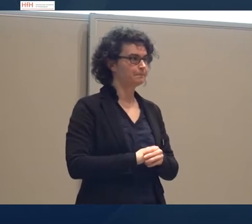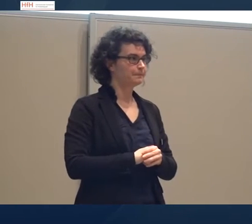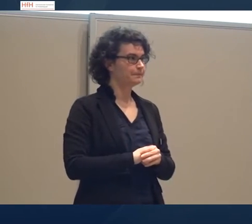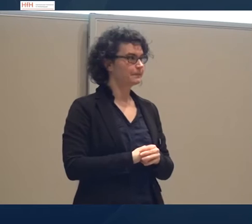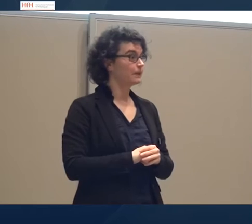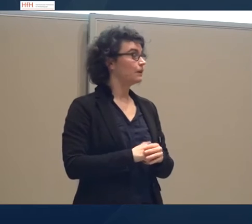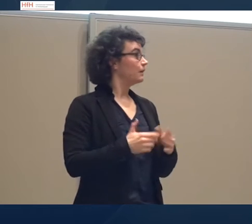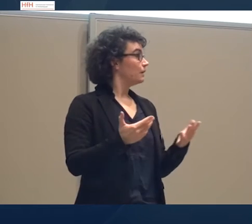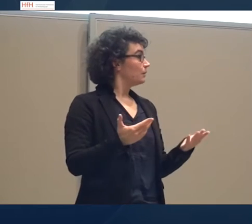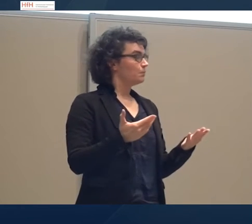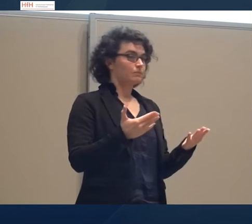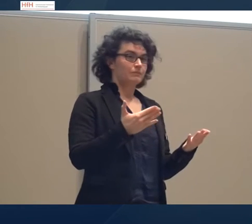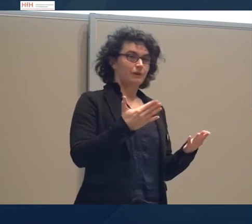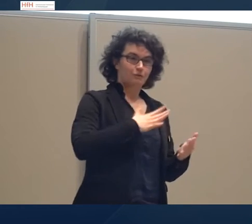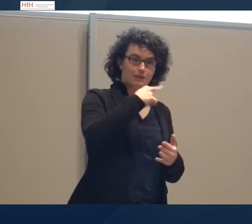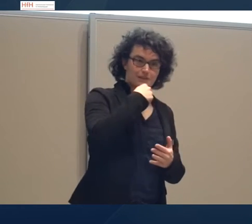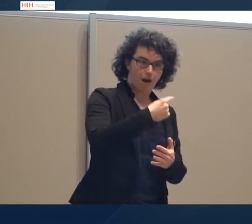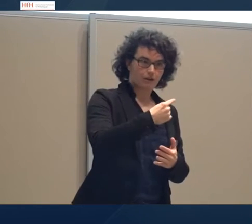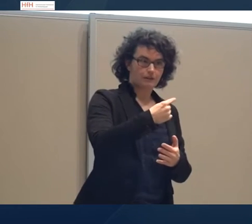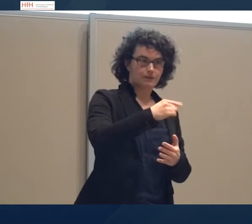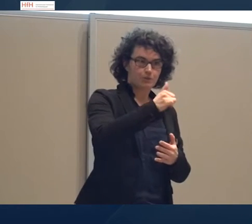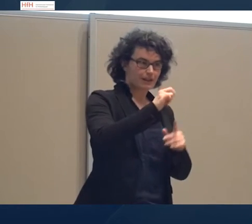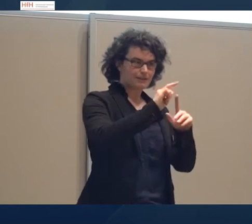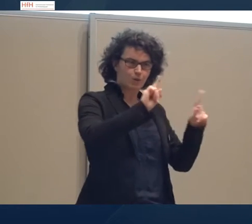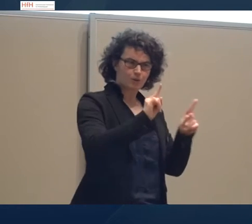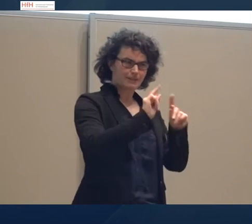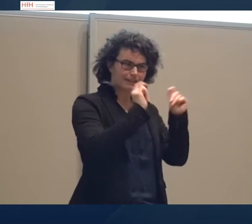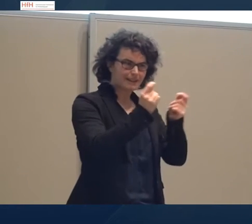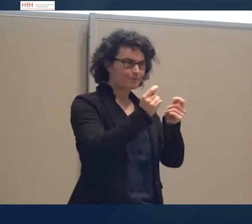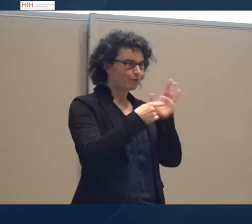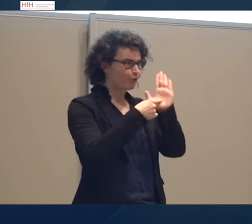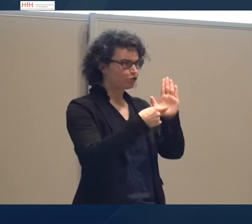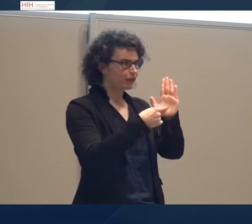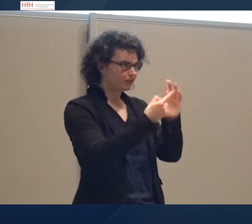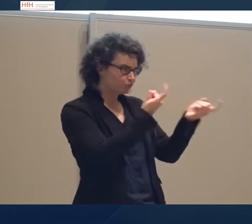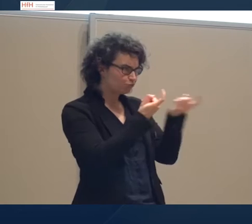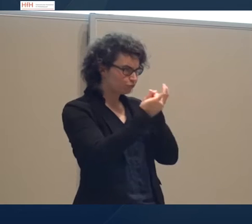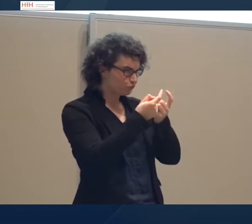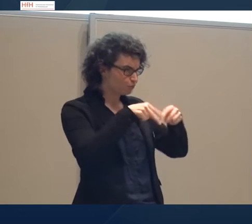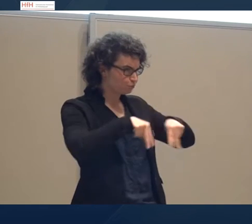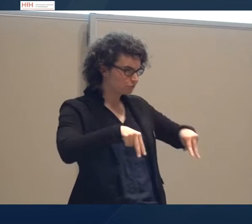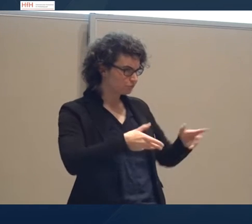Ich würde sagen, ich möchte gerne zunächst das Team kurz vorstellen, dass Sie alle zu vorne kommen, damit es